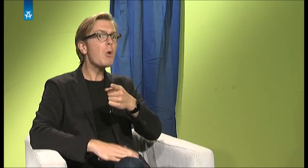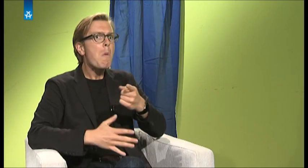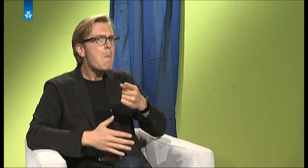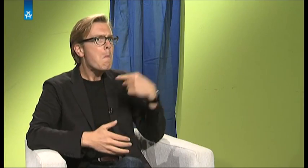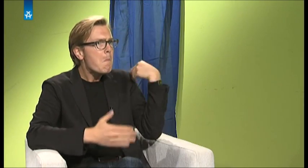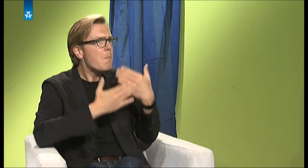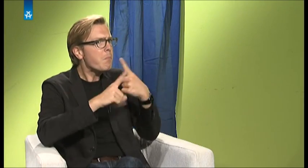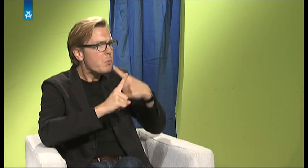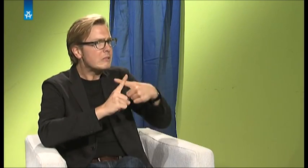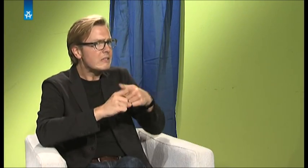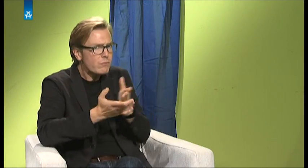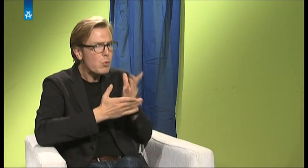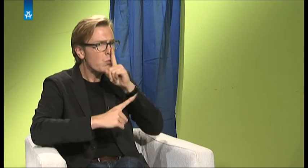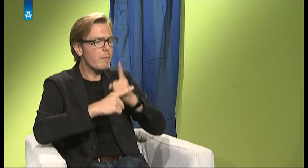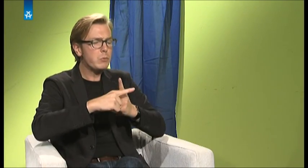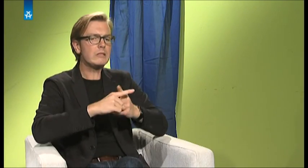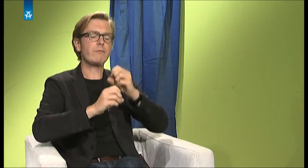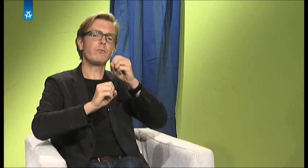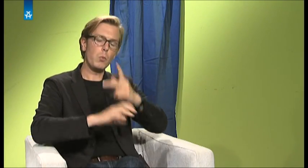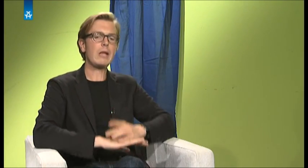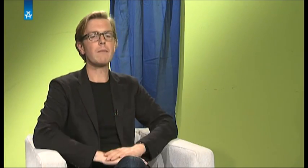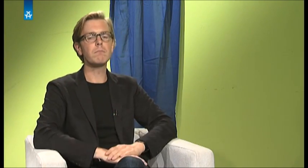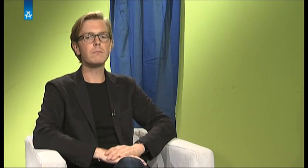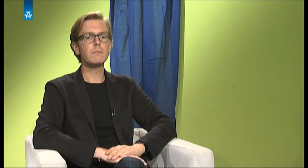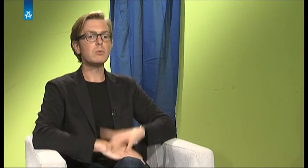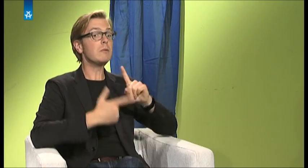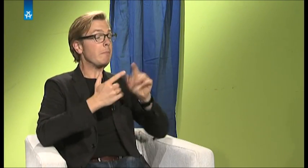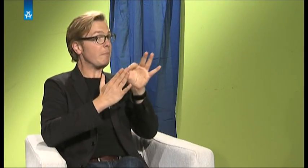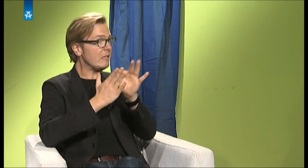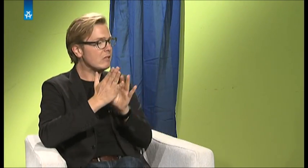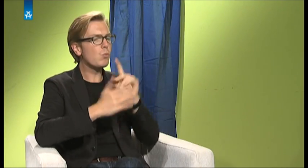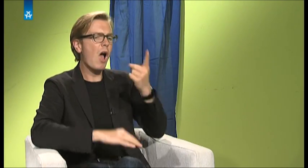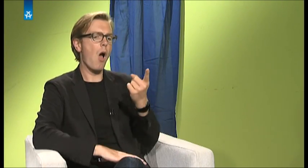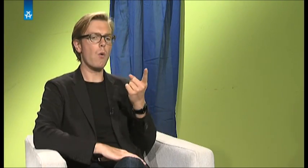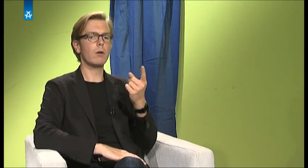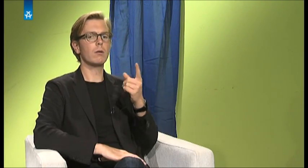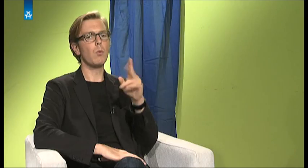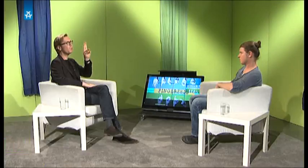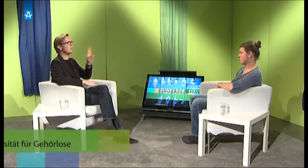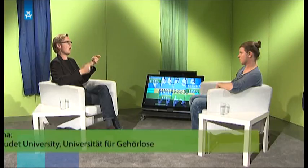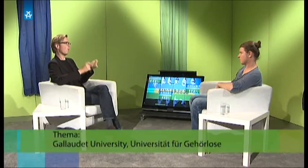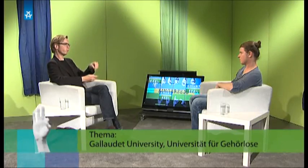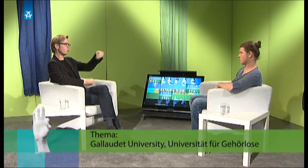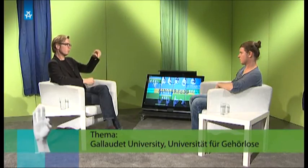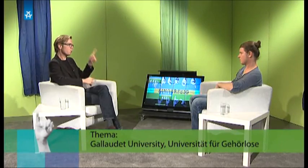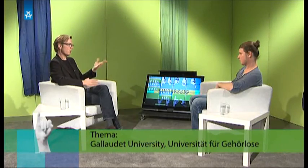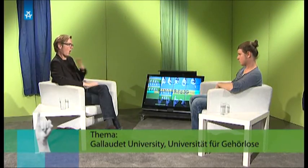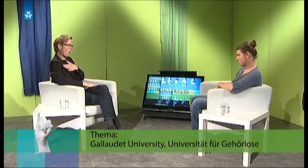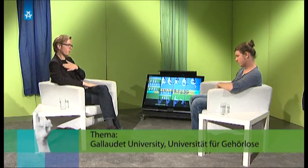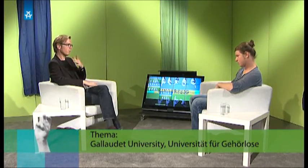Seiten geben, die nicht so positiv sind, weil es hat es doch eigentlich immer. Und ich, die Bedingungen, es doch auch gab, waren, dass man entweder